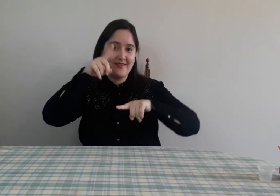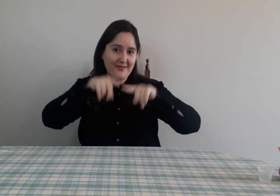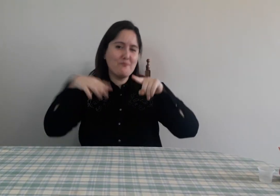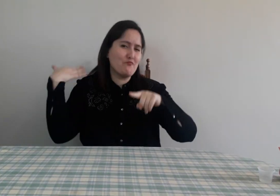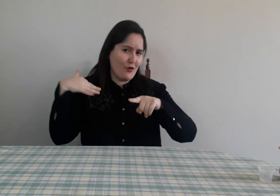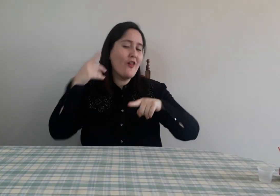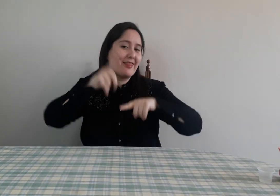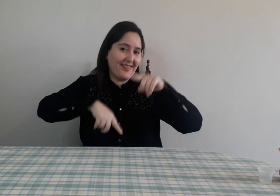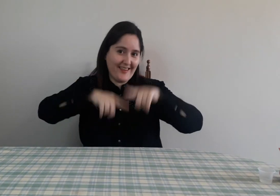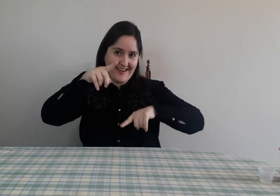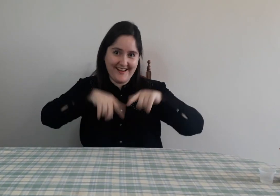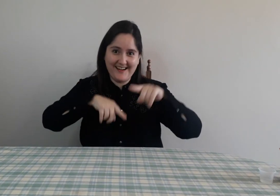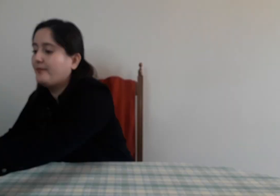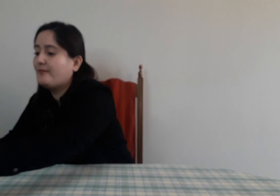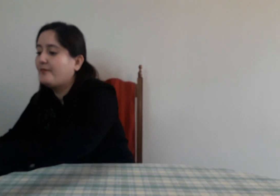Y muy importante, tierra.